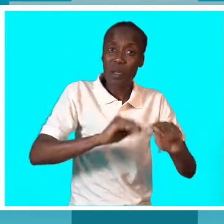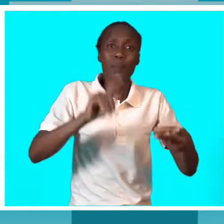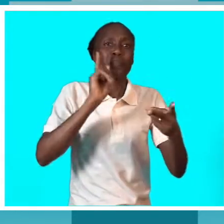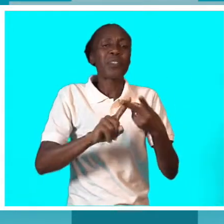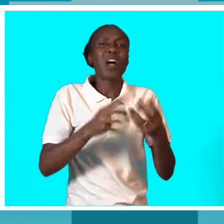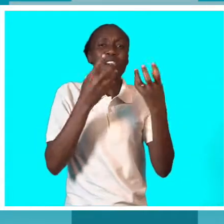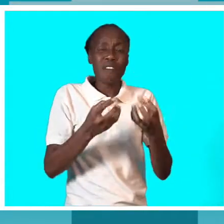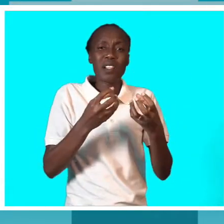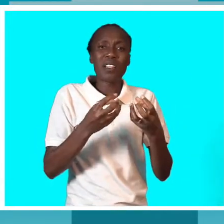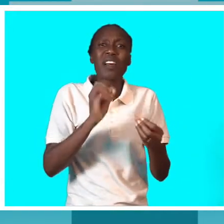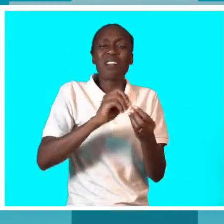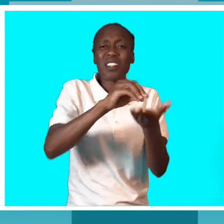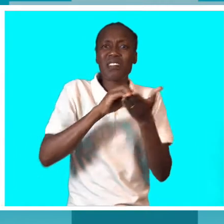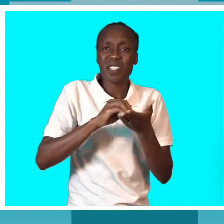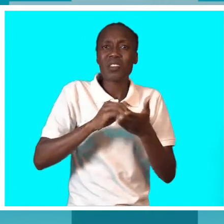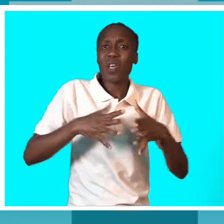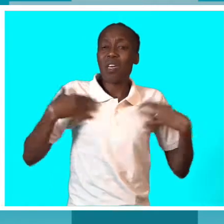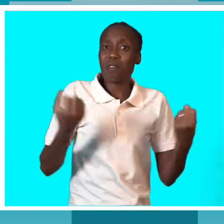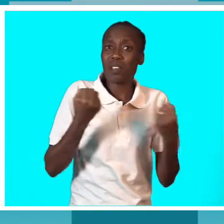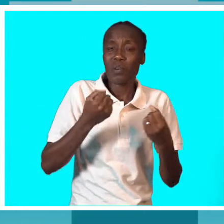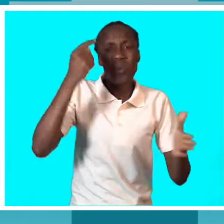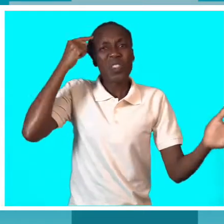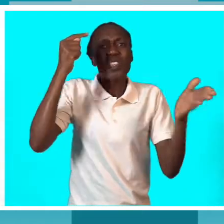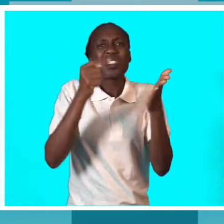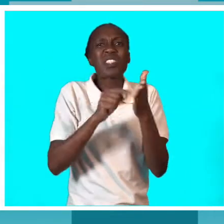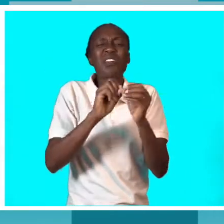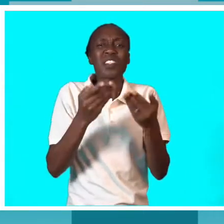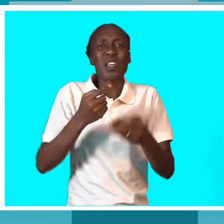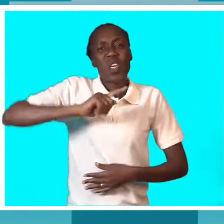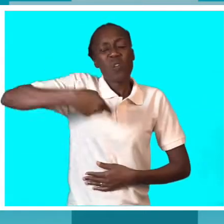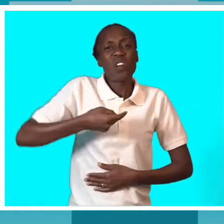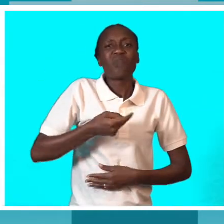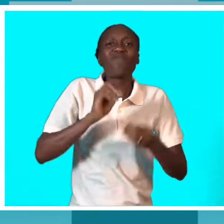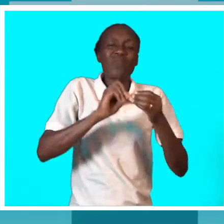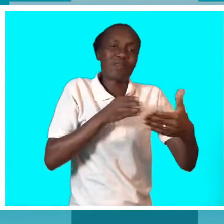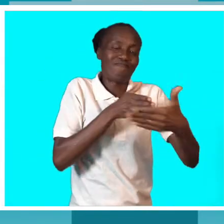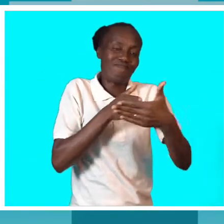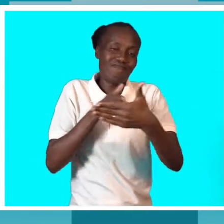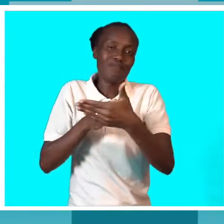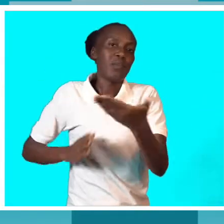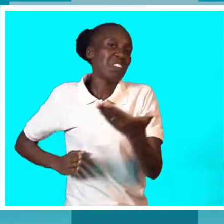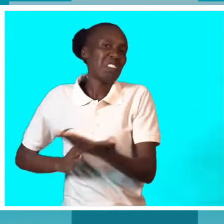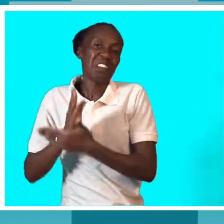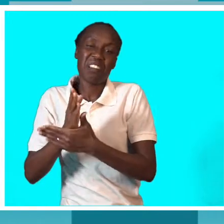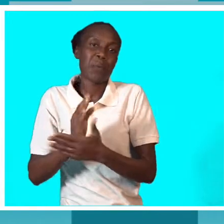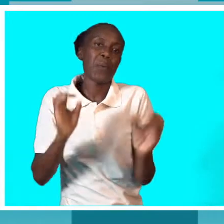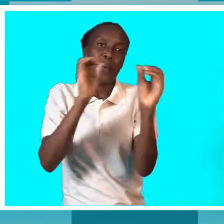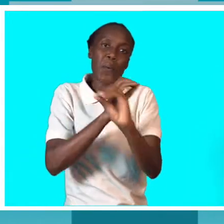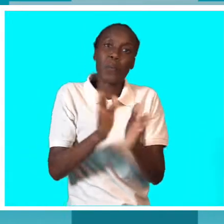serviços de saúde, significa que nós estamos a ser impedidos de gozarmos dos nossos direitos. E nós hoje, quando